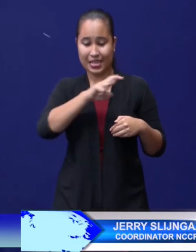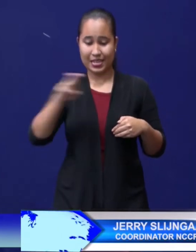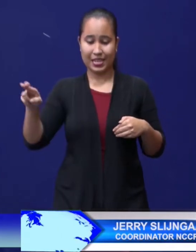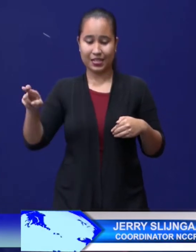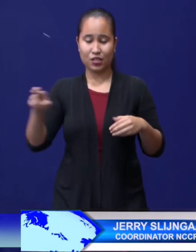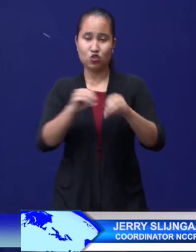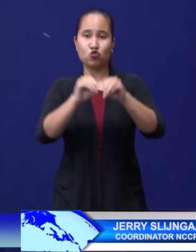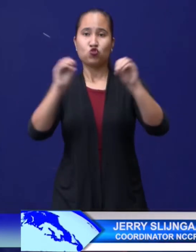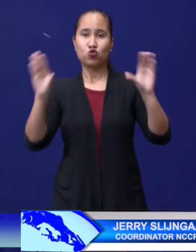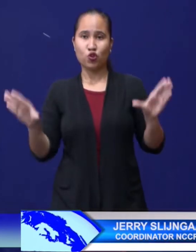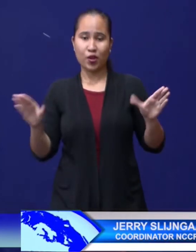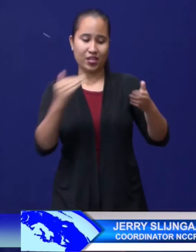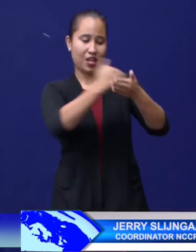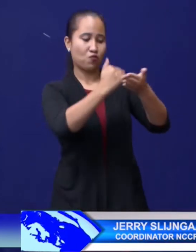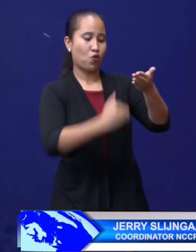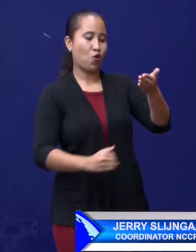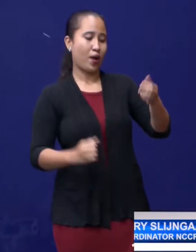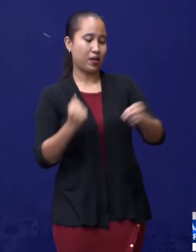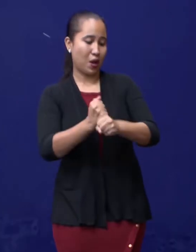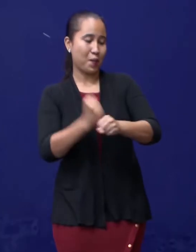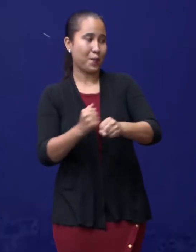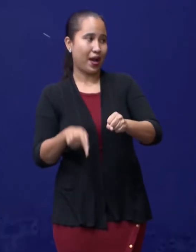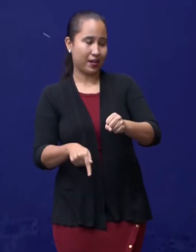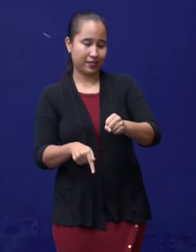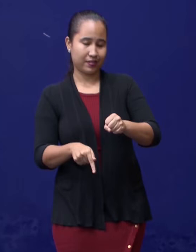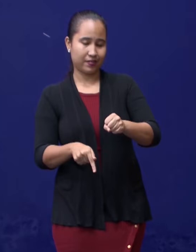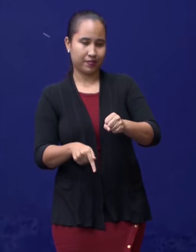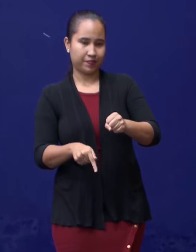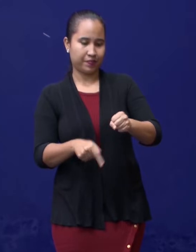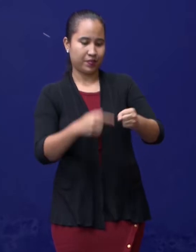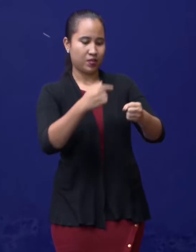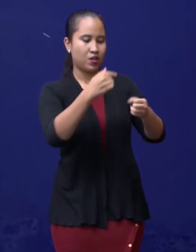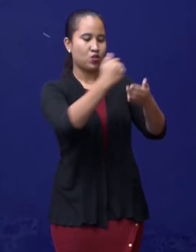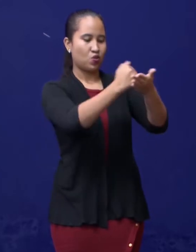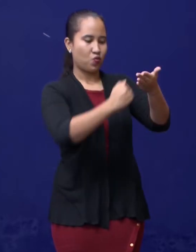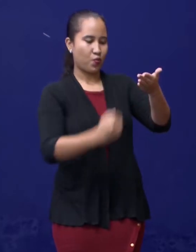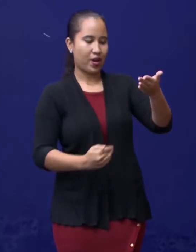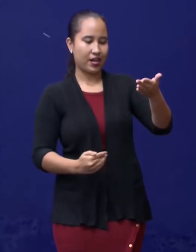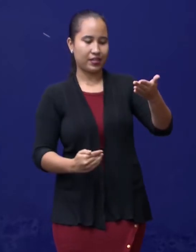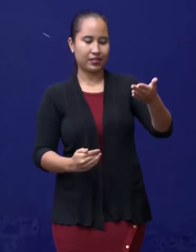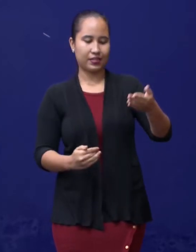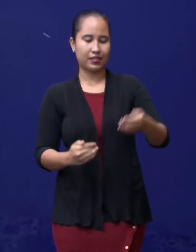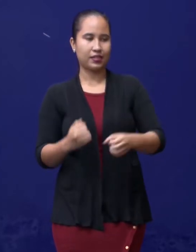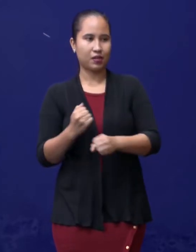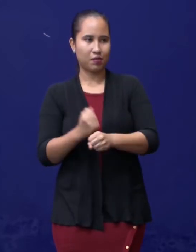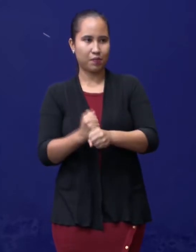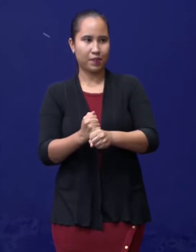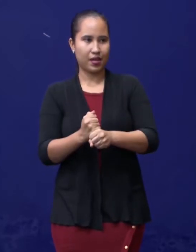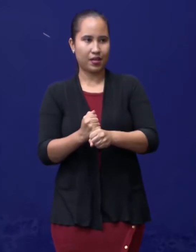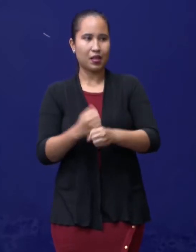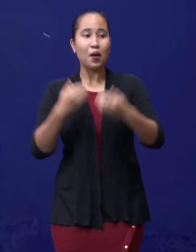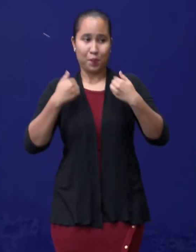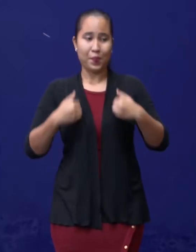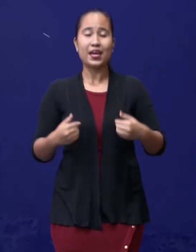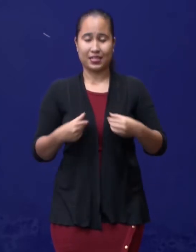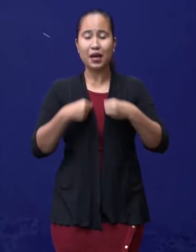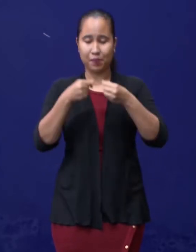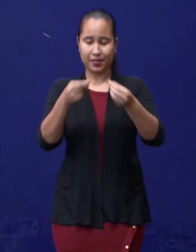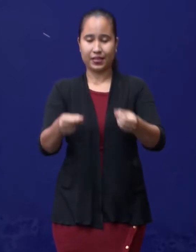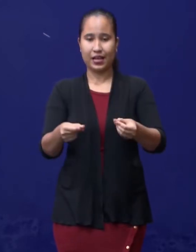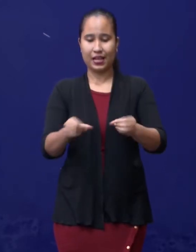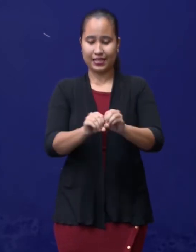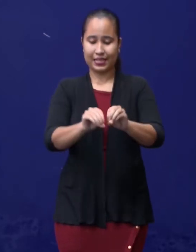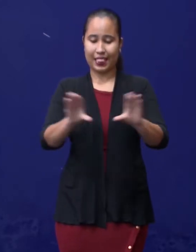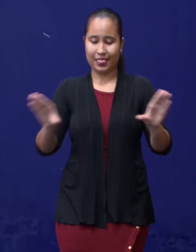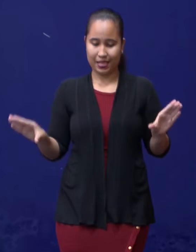geweest, er zijn voorwaarden gesteld, de voorwaarden die zijn omschreven, ze zijn gedeeld met de mensen. Op